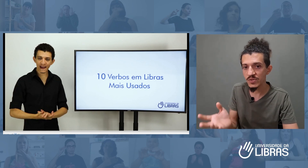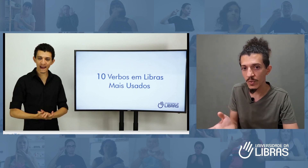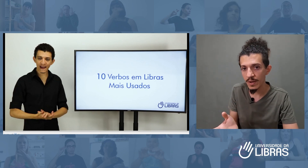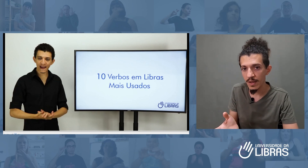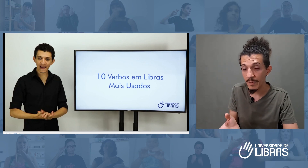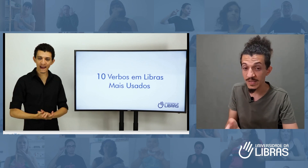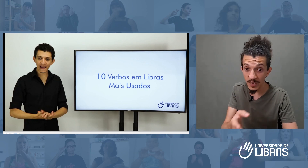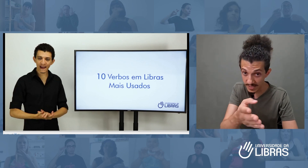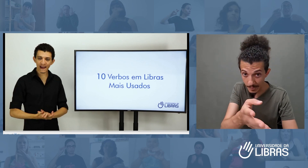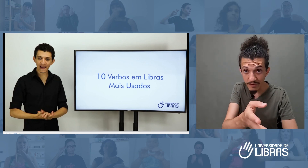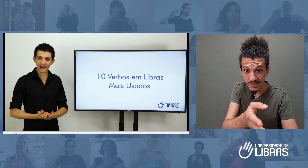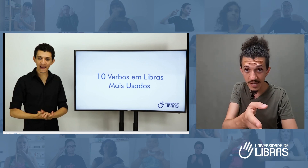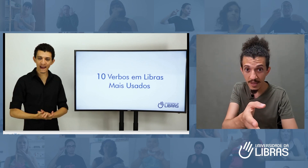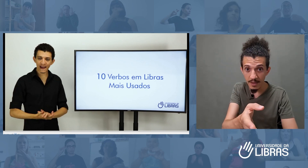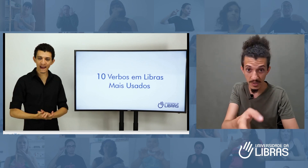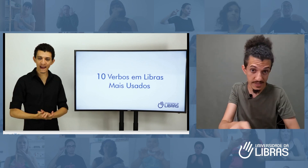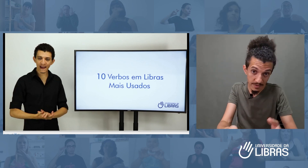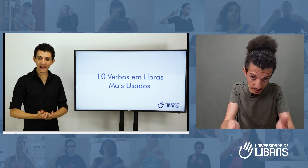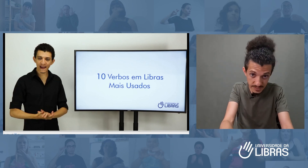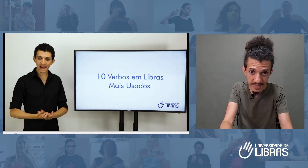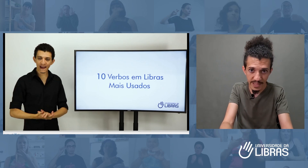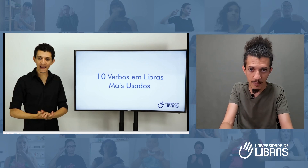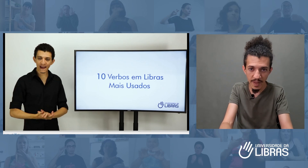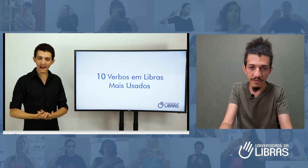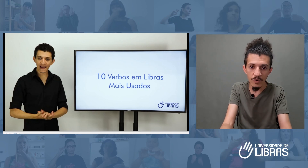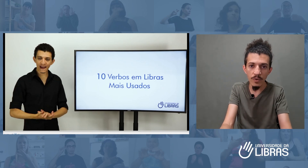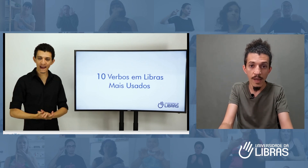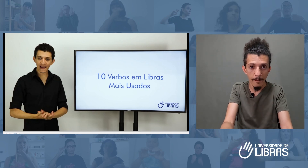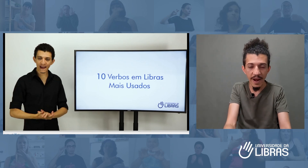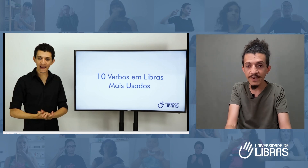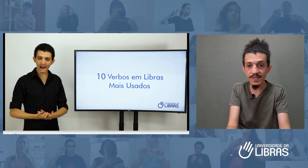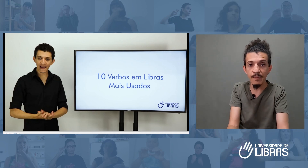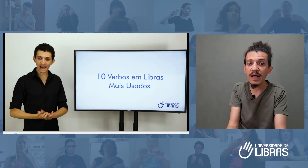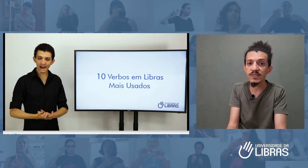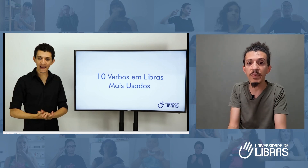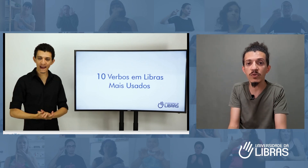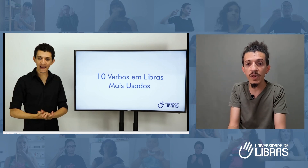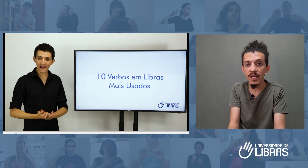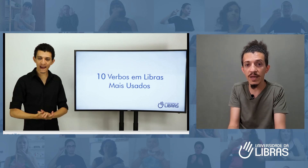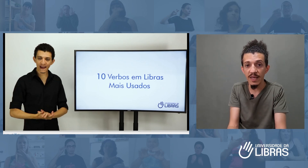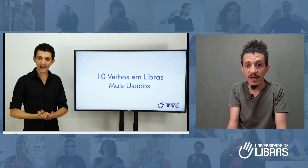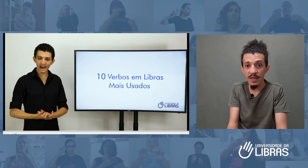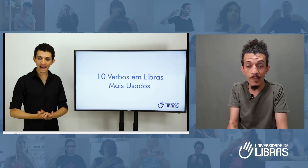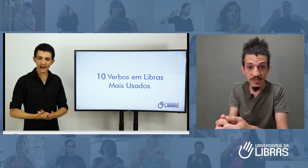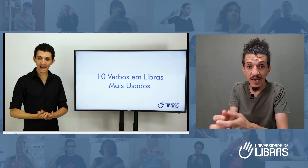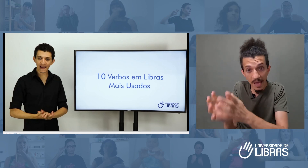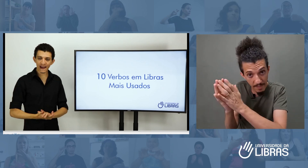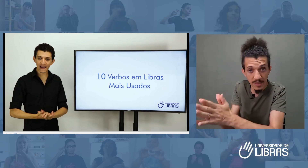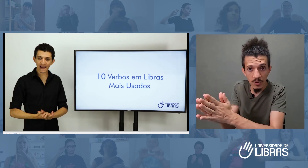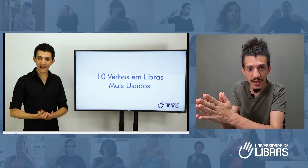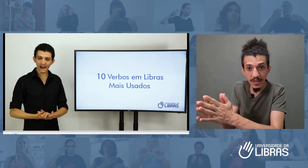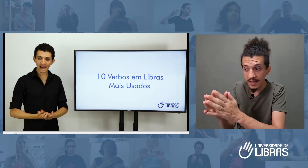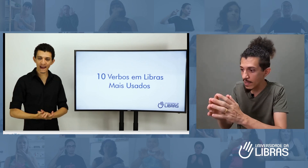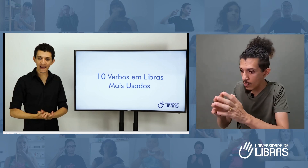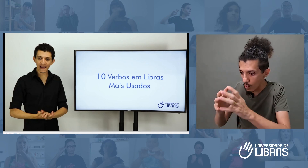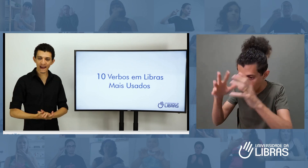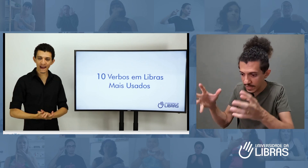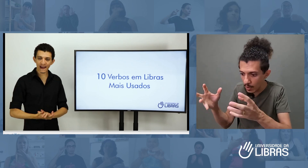Mas pode ser para você, pode ser que você tenha o perfil para fazer parte da mentoria, e pode ser que a mentoria tenha o conteúdo